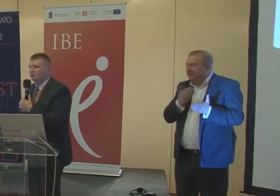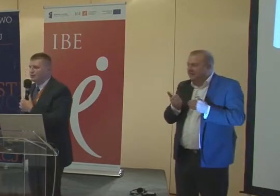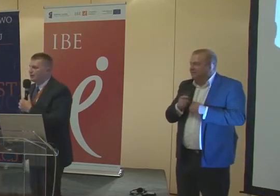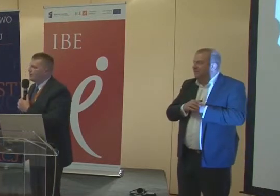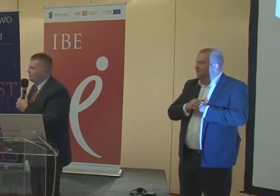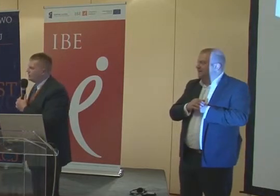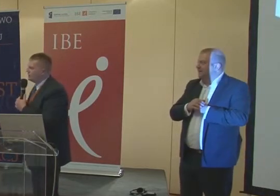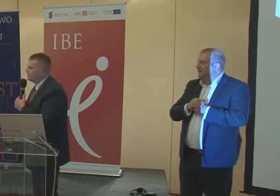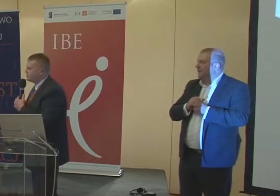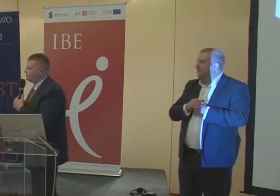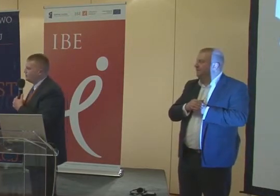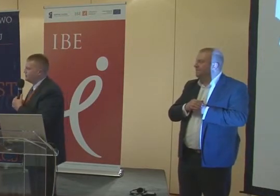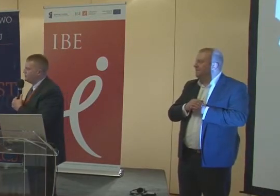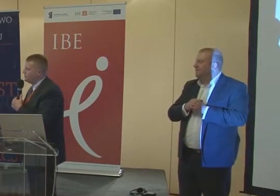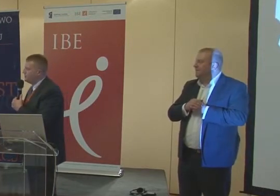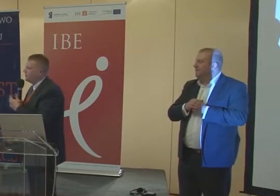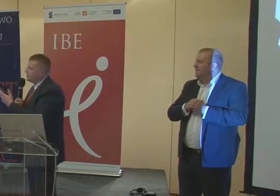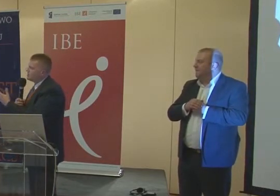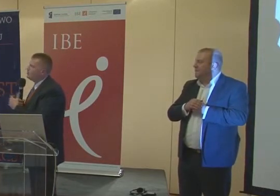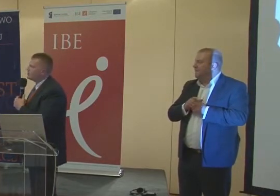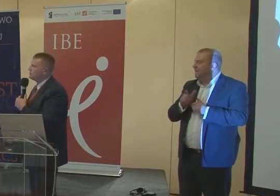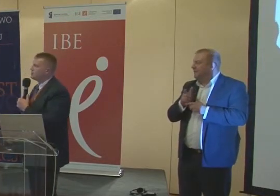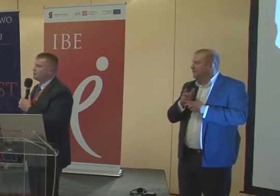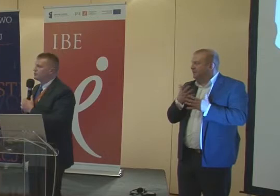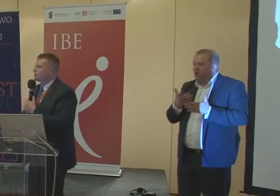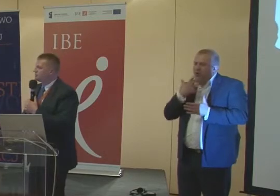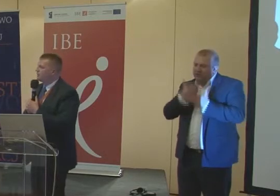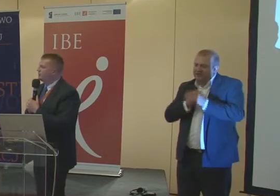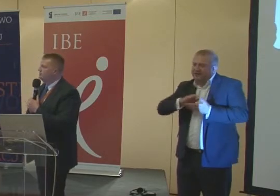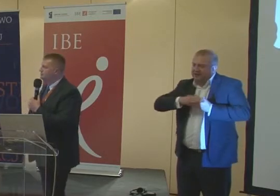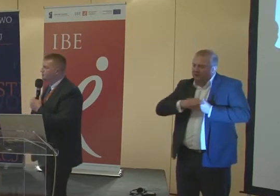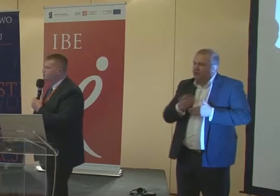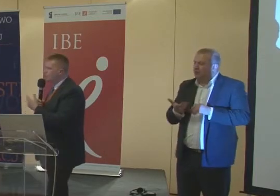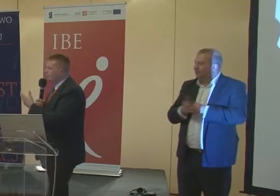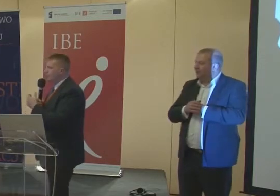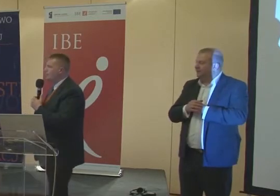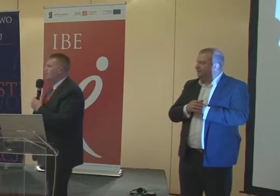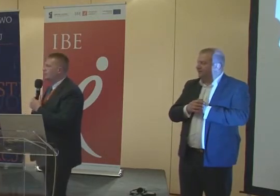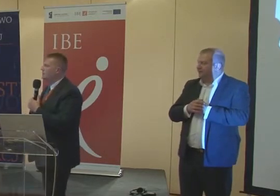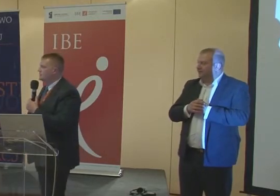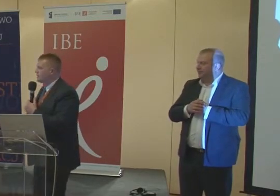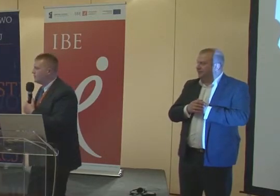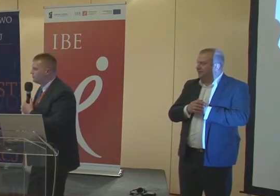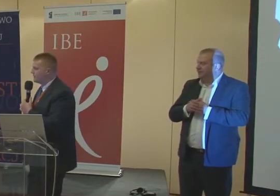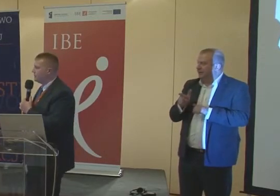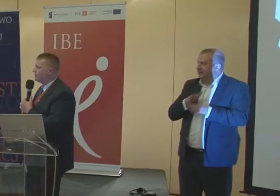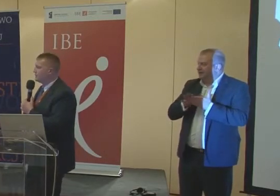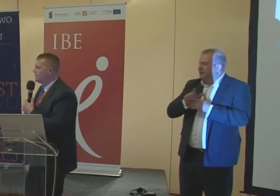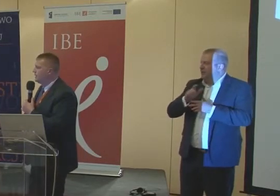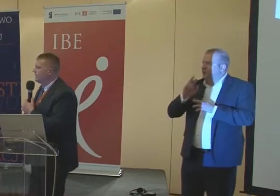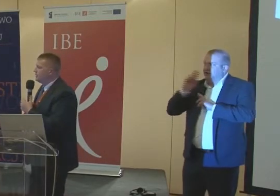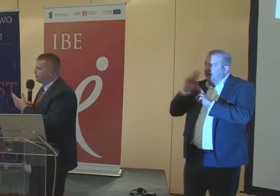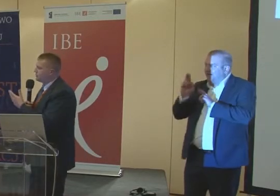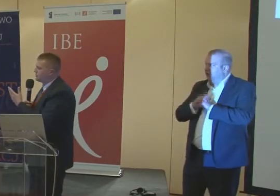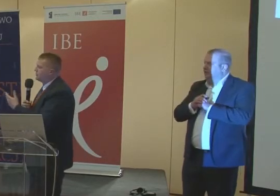laptopów, jak ich zdrowi rówieśnicy. Tym samym właśnie po to stworzone zostały te systemy udźwiękawiające.